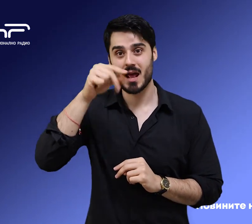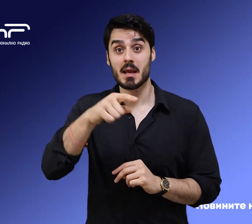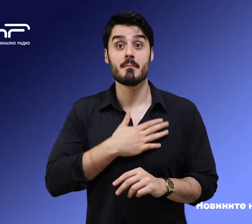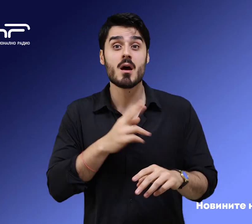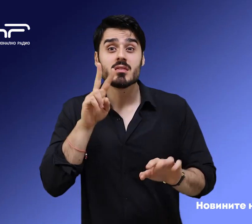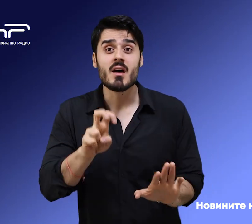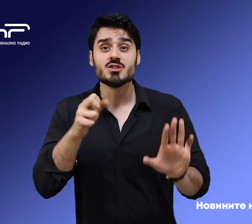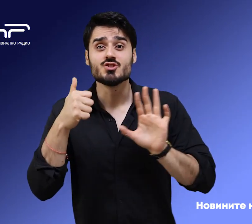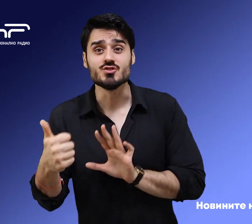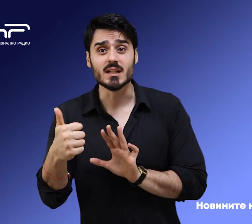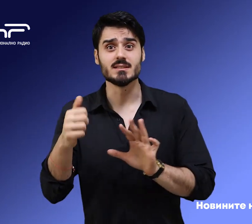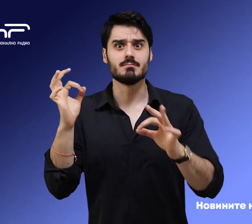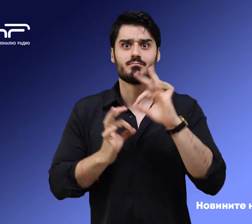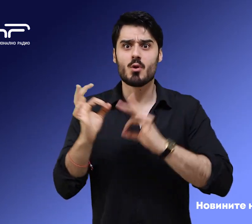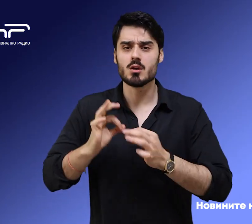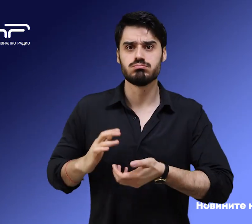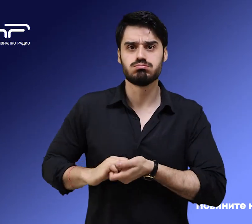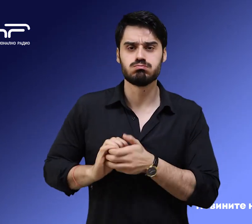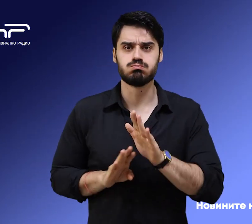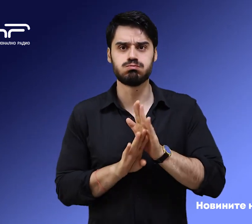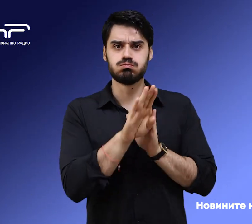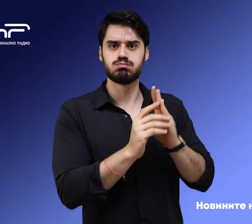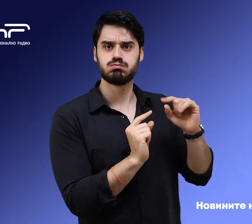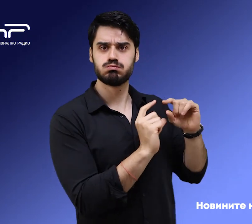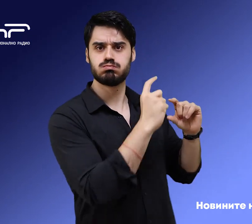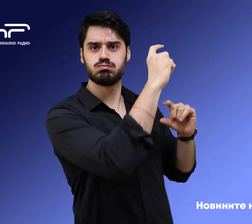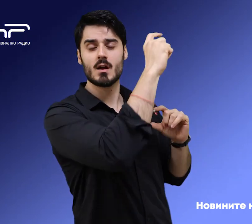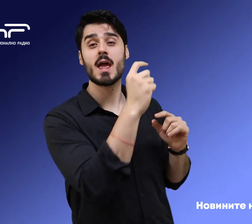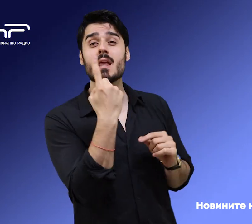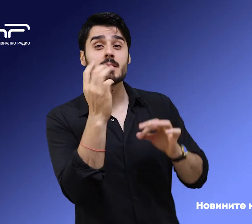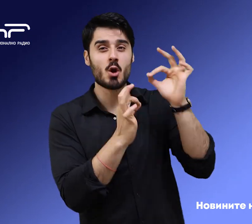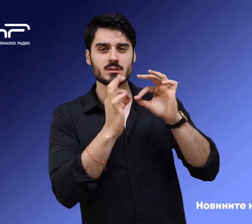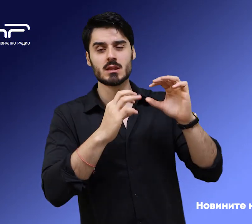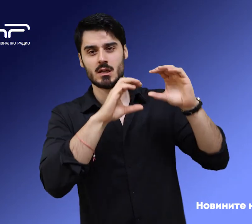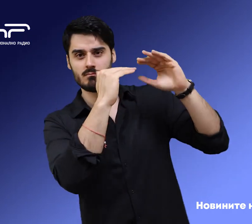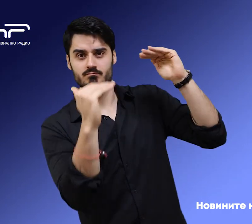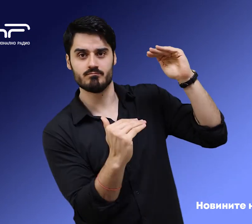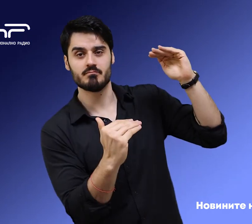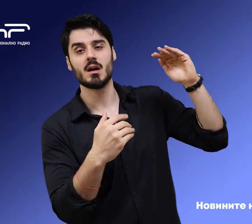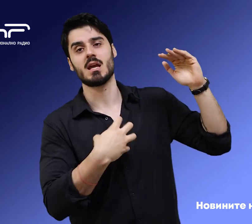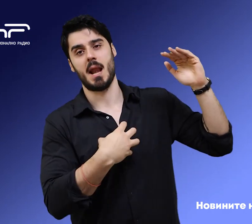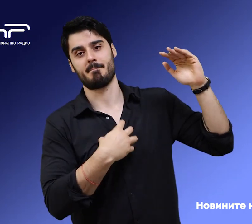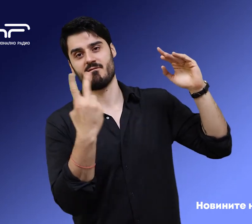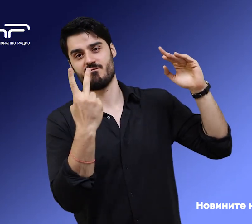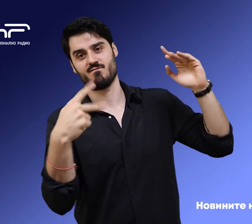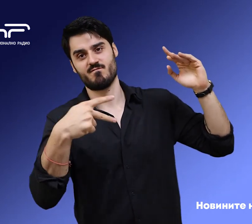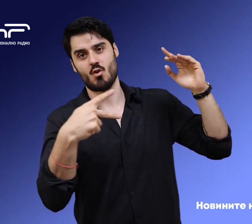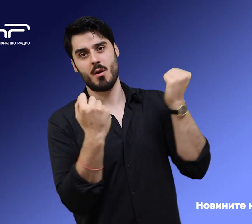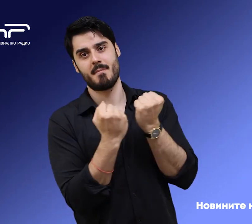има 26,4% и води с над 1%-ен пункт пред ГЕРБ СДС, които остават втори с 25,2 на 100.